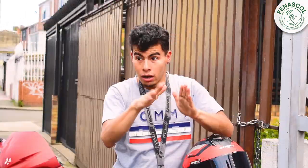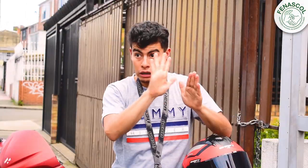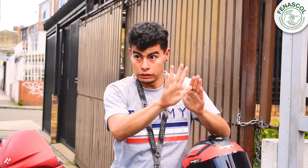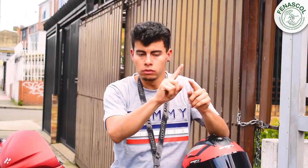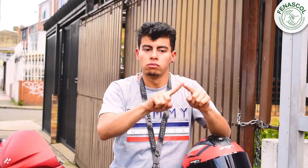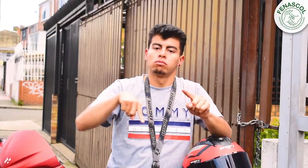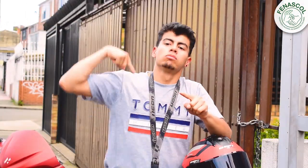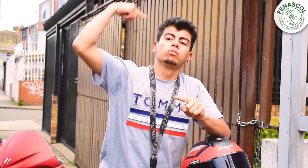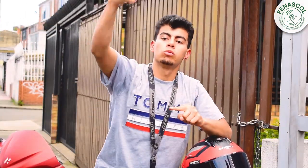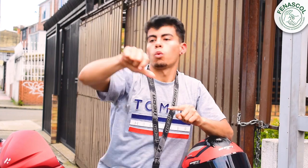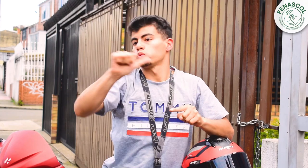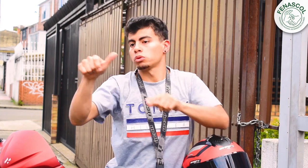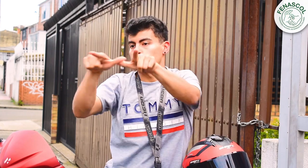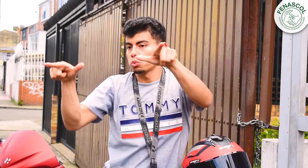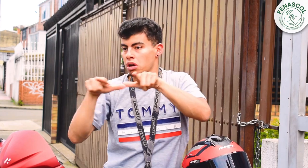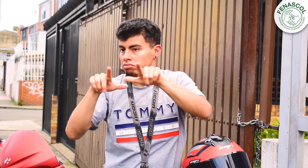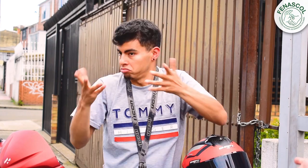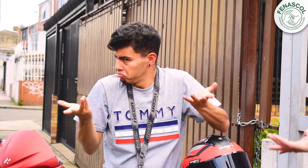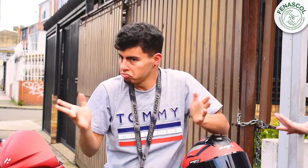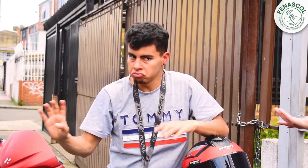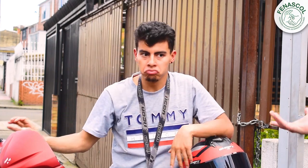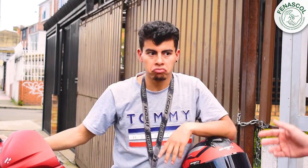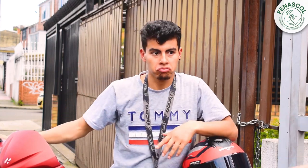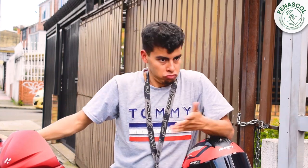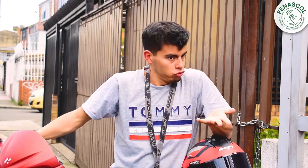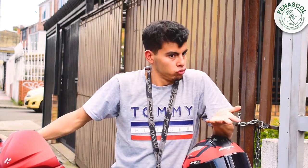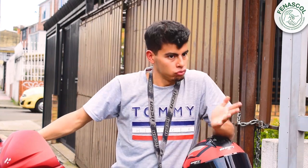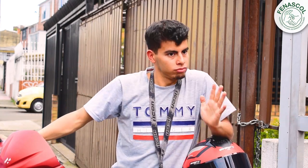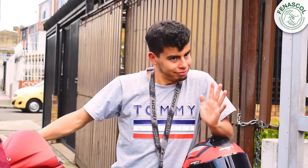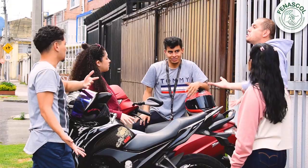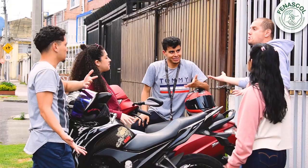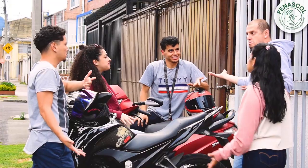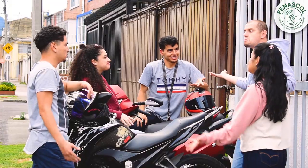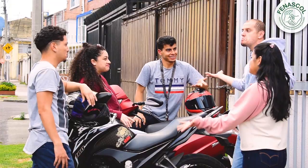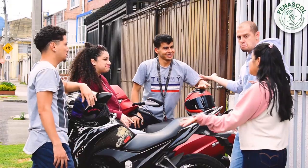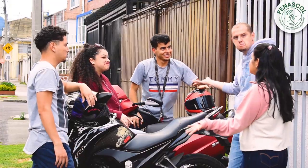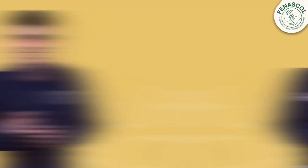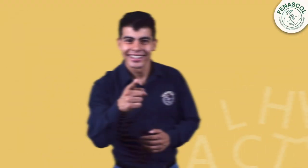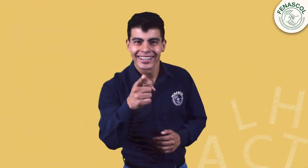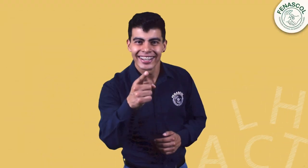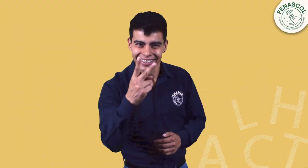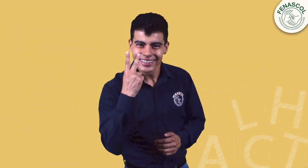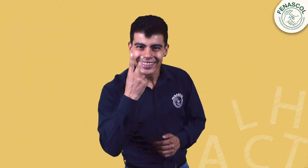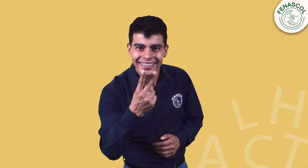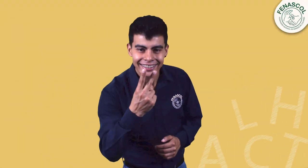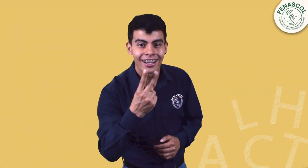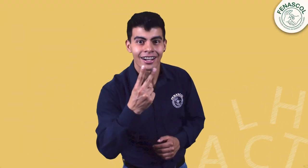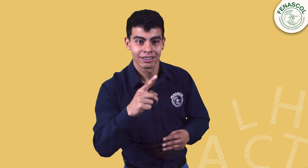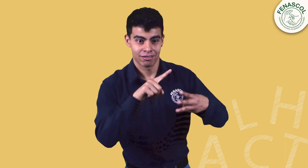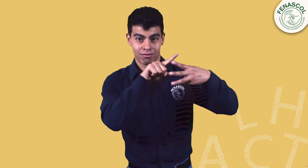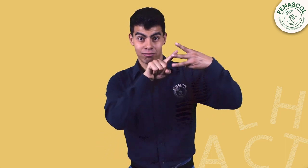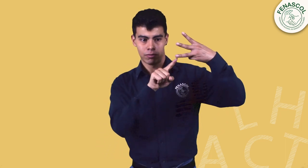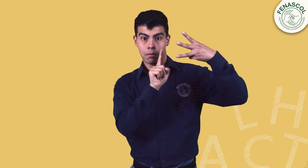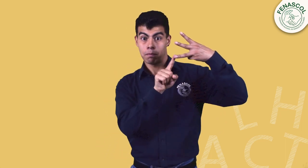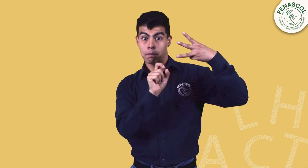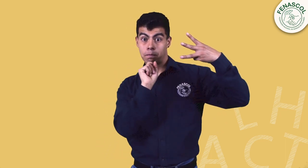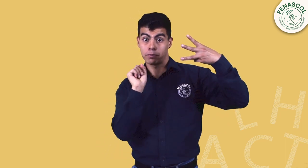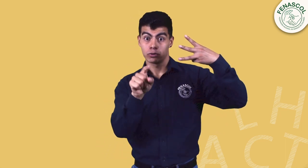Ahora podemos ir a este plan de Villeta y en el siguiente vamos a otro sitio. ¿Sí? Sí. De acuerdo a lo que vimos en las opciones de respuesta